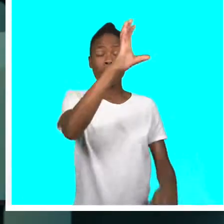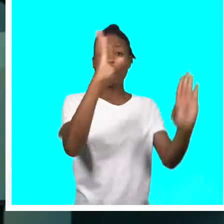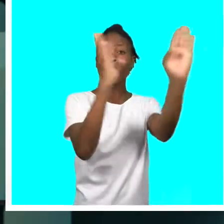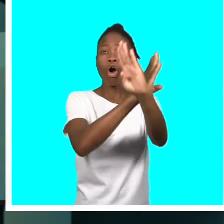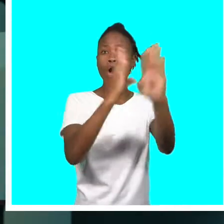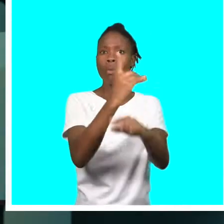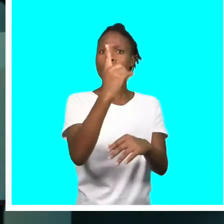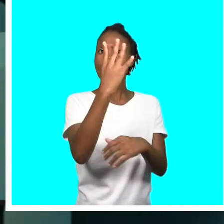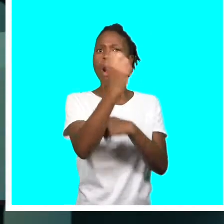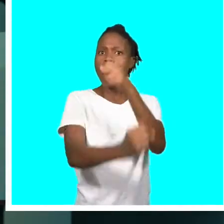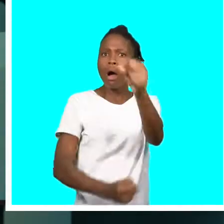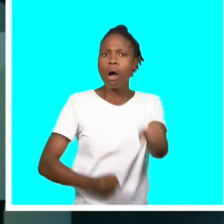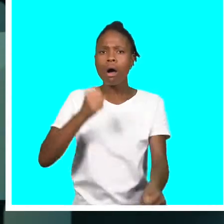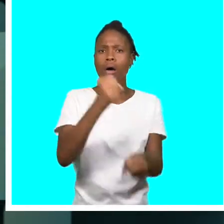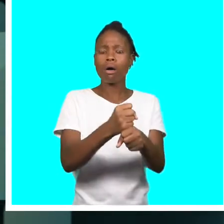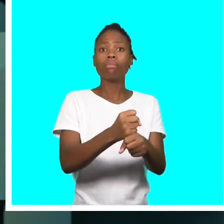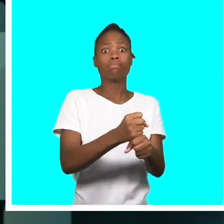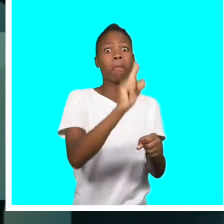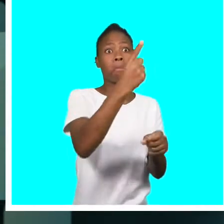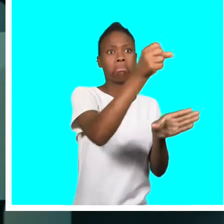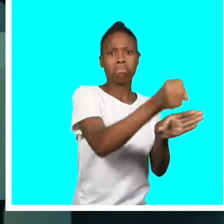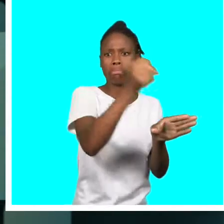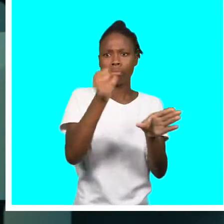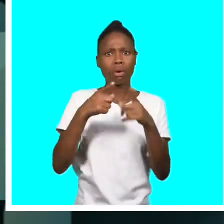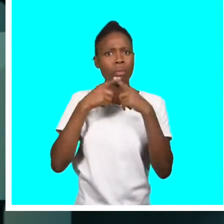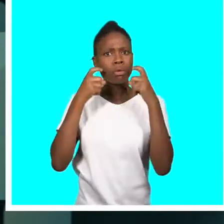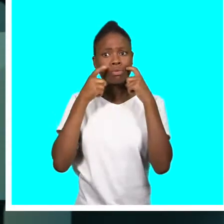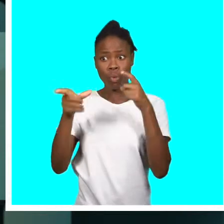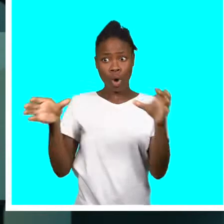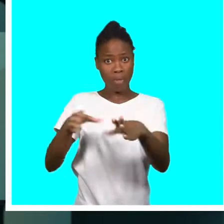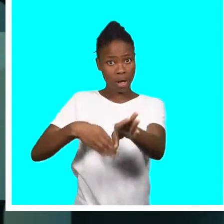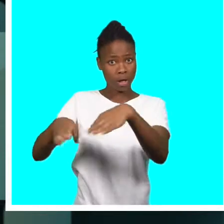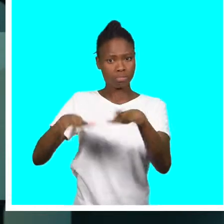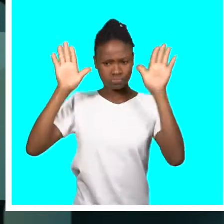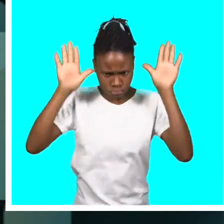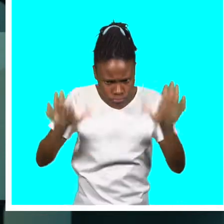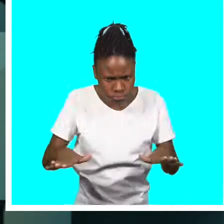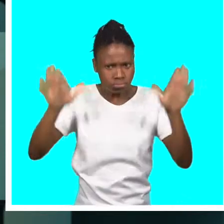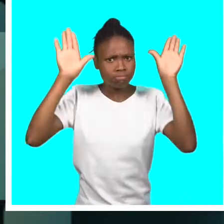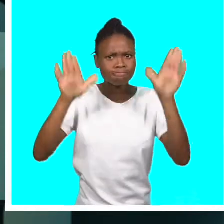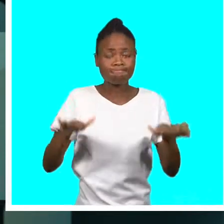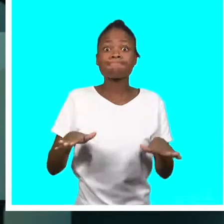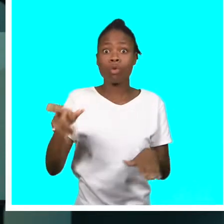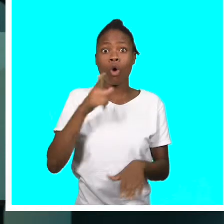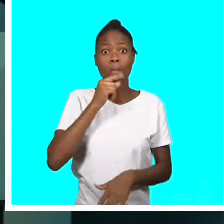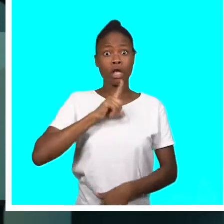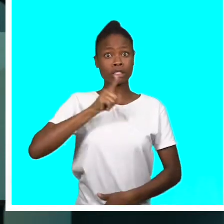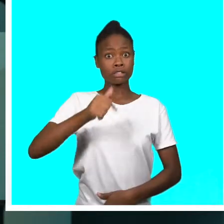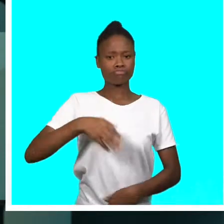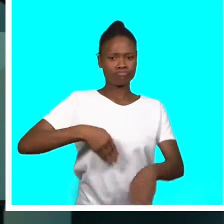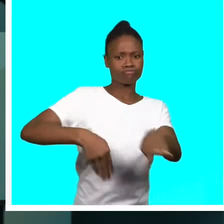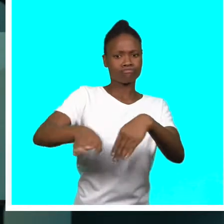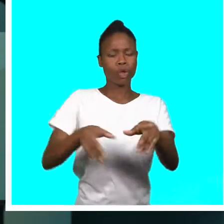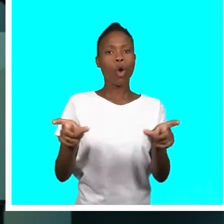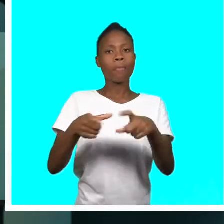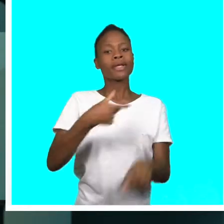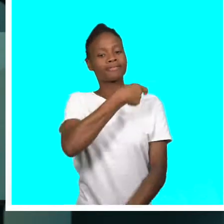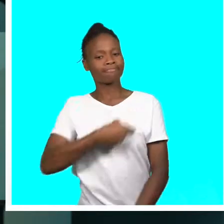Depois de 14 anos de futebol no estrangeiro, Dário regressou a Moçambique, primeiro como jogador da Liga Mussolmana de Maputo, depois